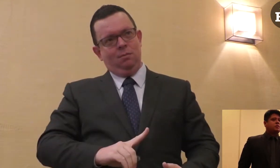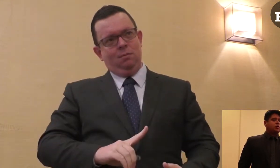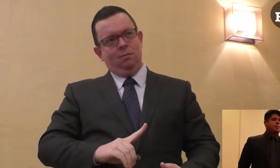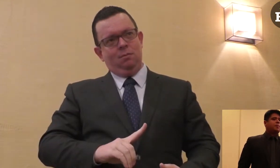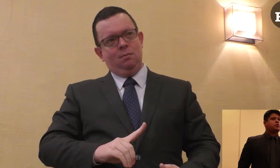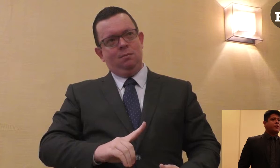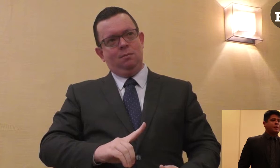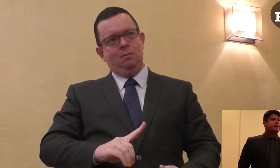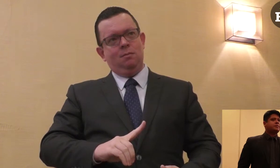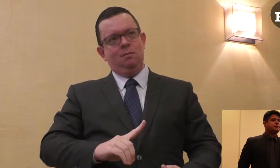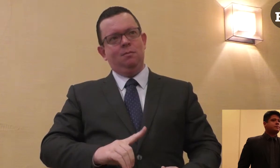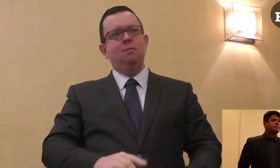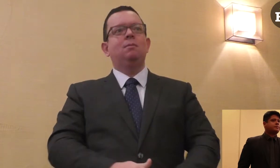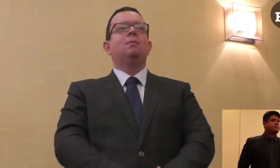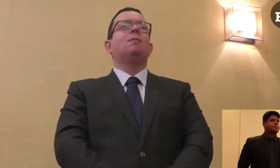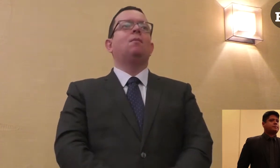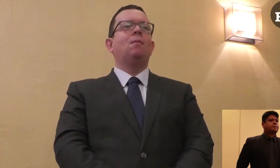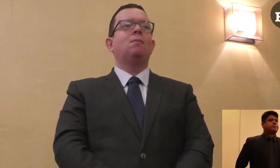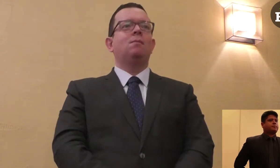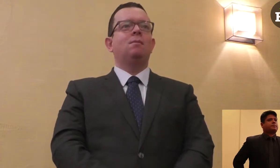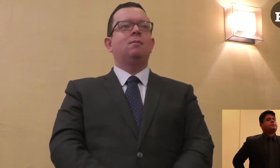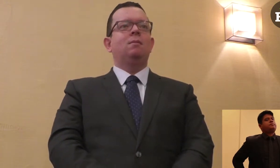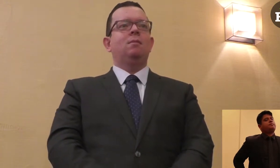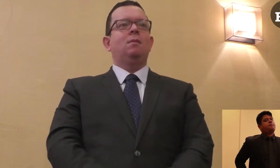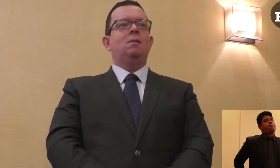preocuparnos por las personas con discapacidad, sino también por sus familias.